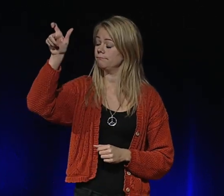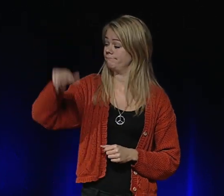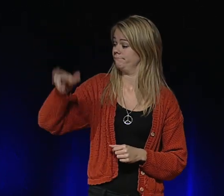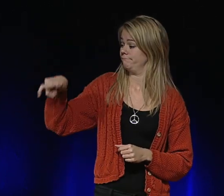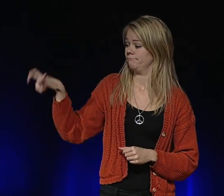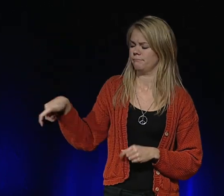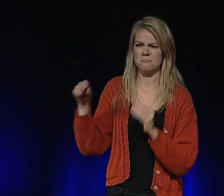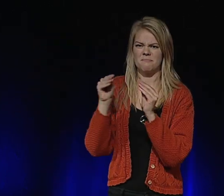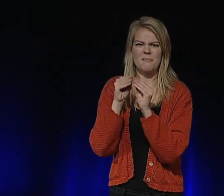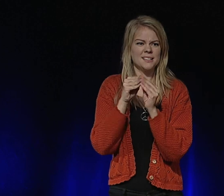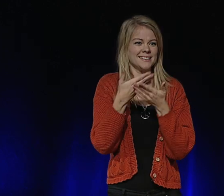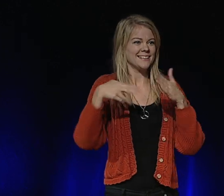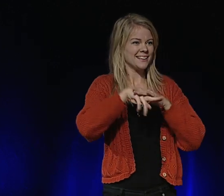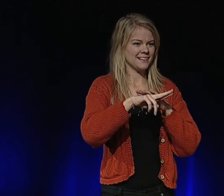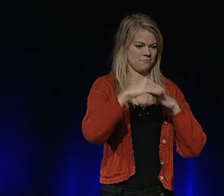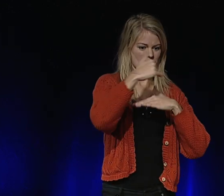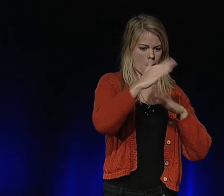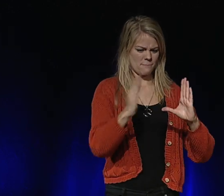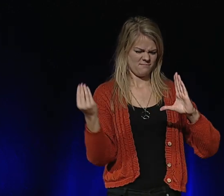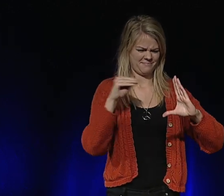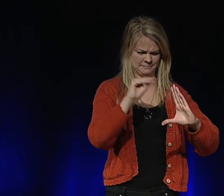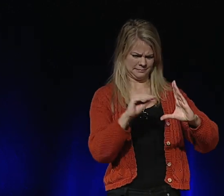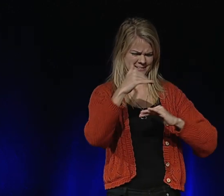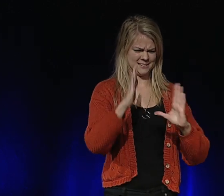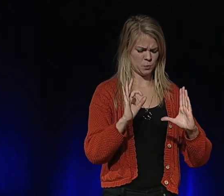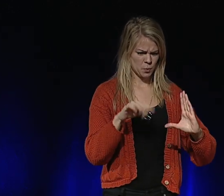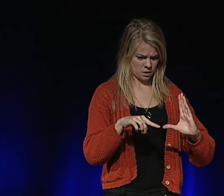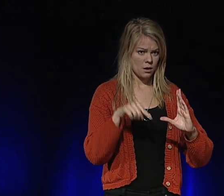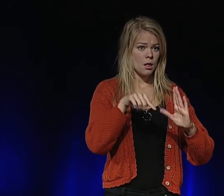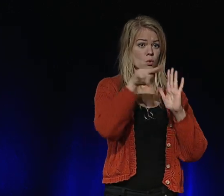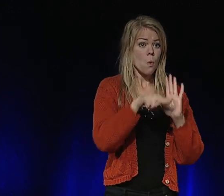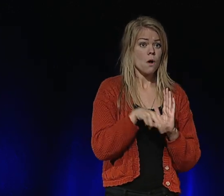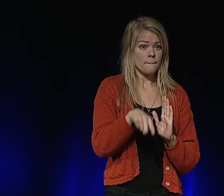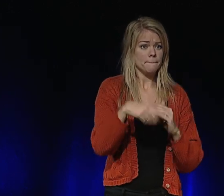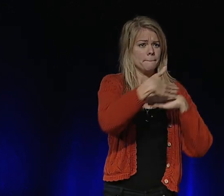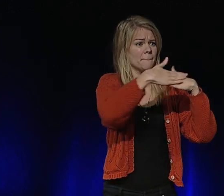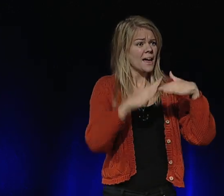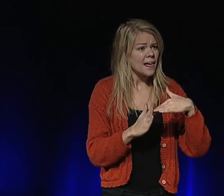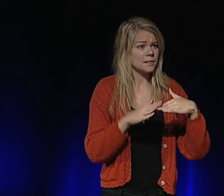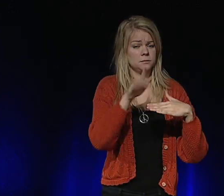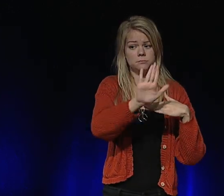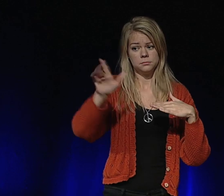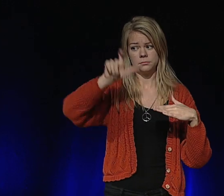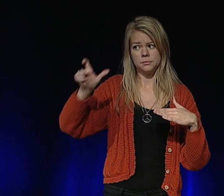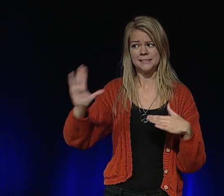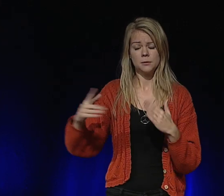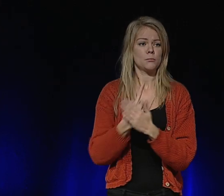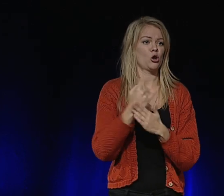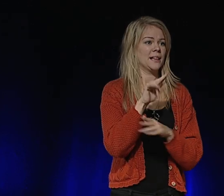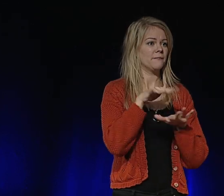hinder. De begränsar möjligheterna till inflytande och friheten hos dem som inte passar in i